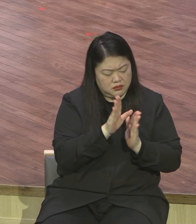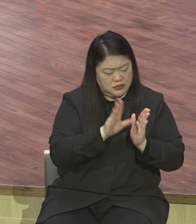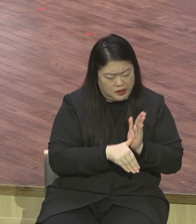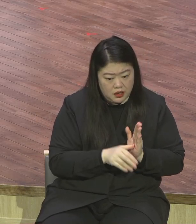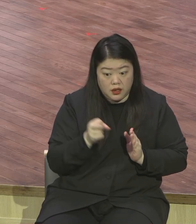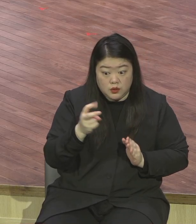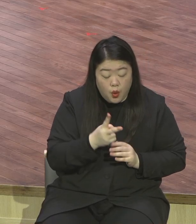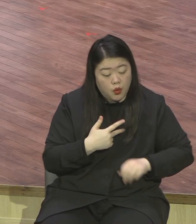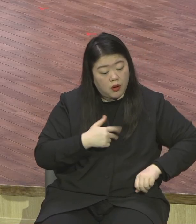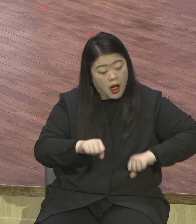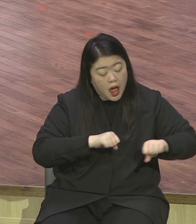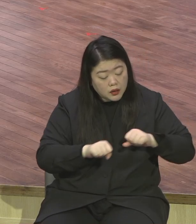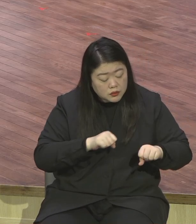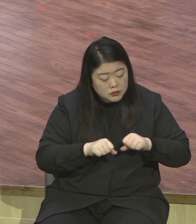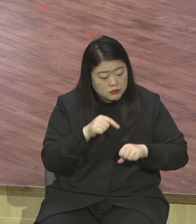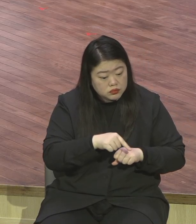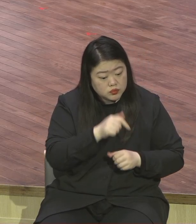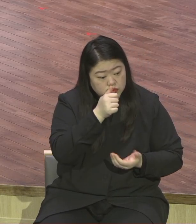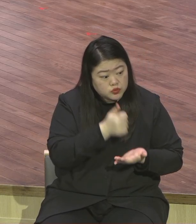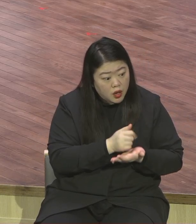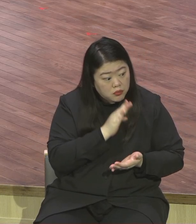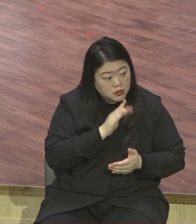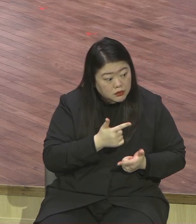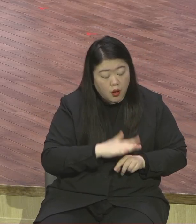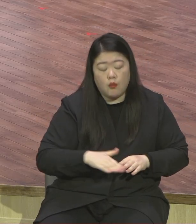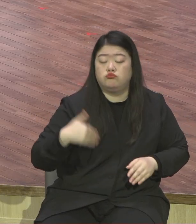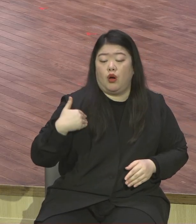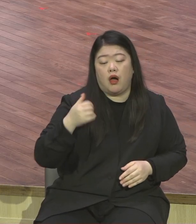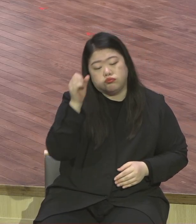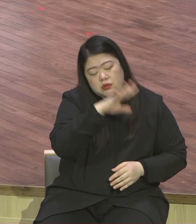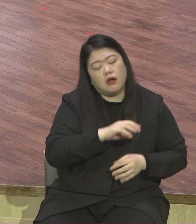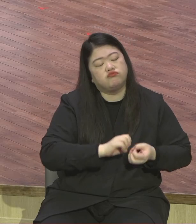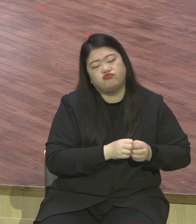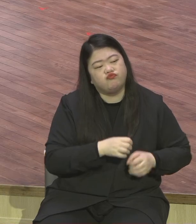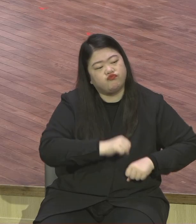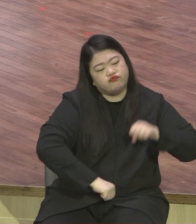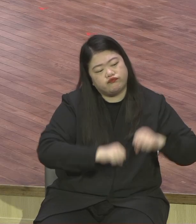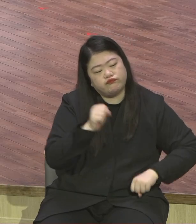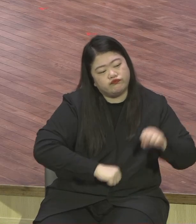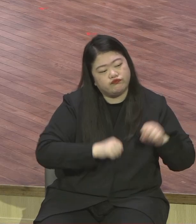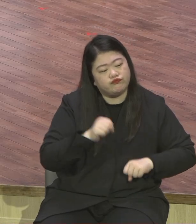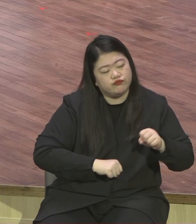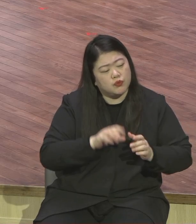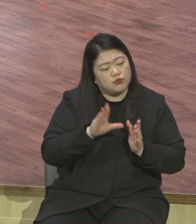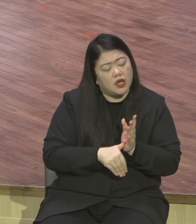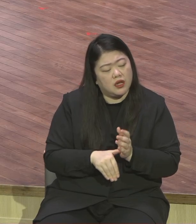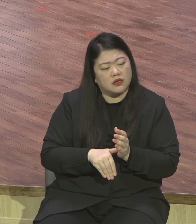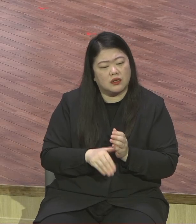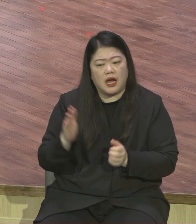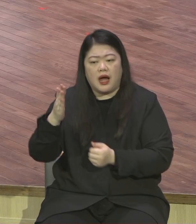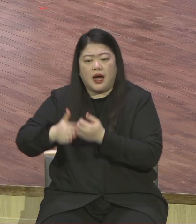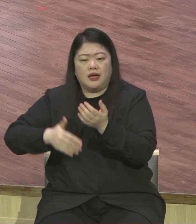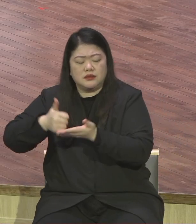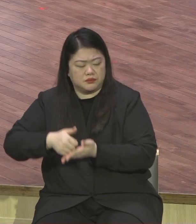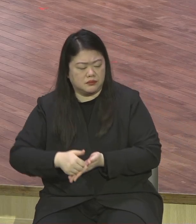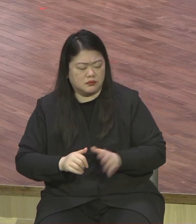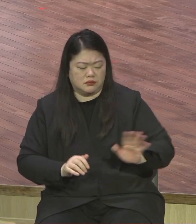살 그때 하나님께서 저와 여러분을 택하시고 구원하기로 작정해 있었어요